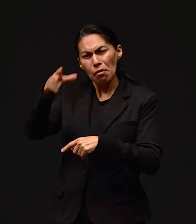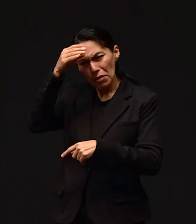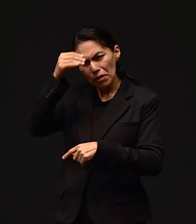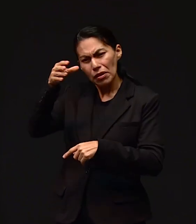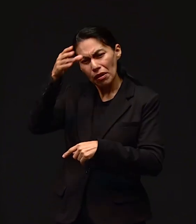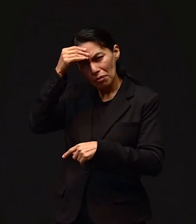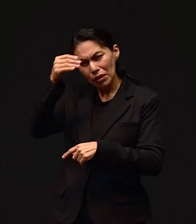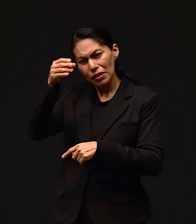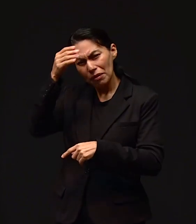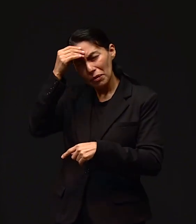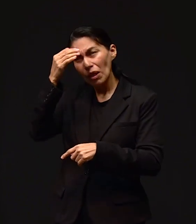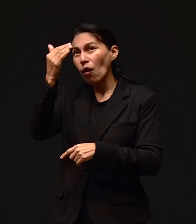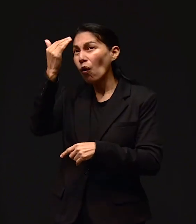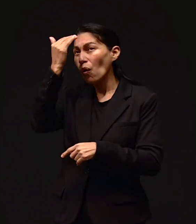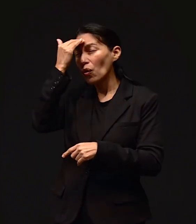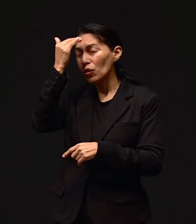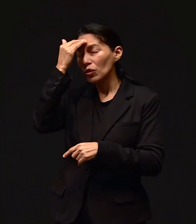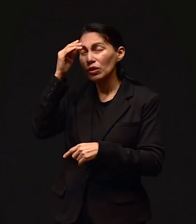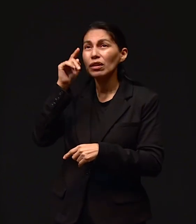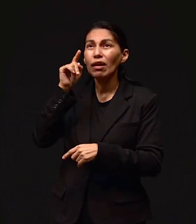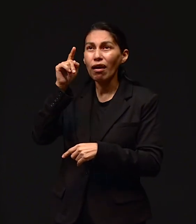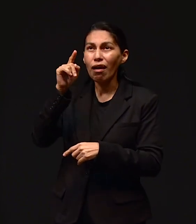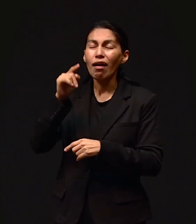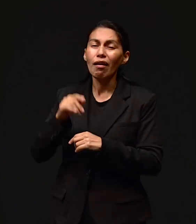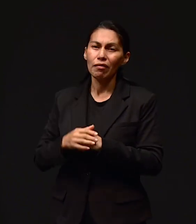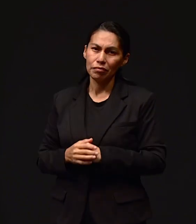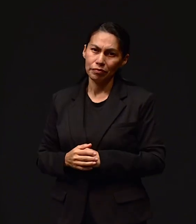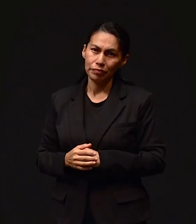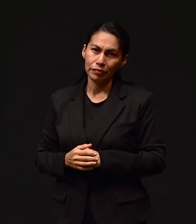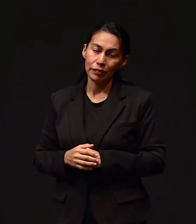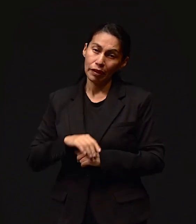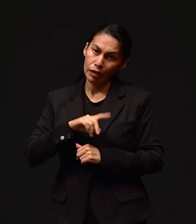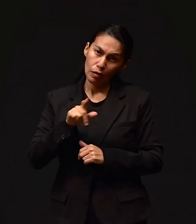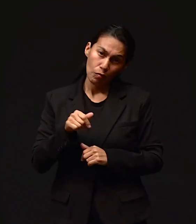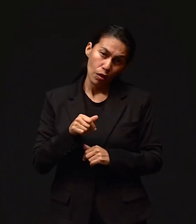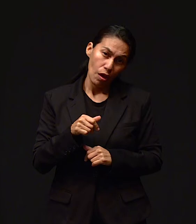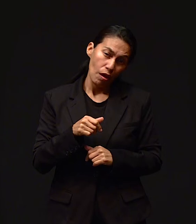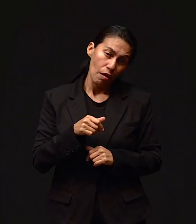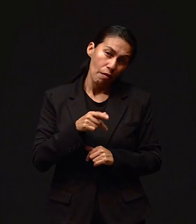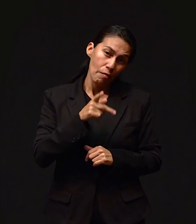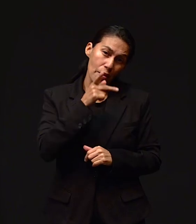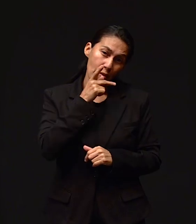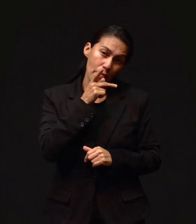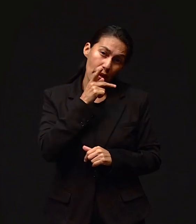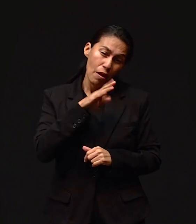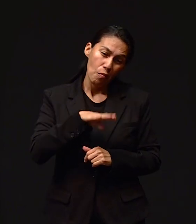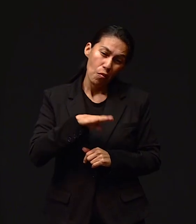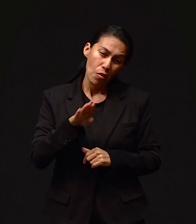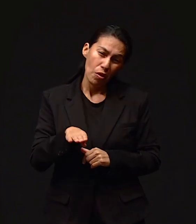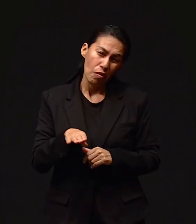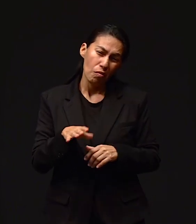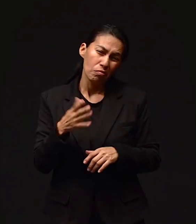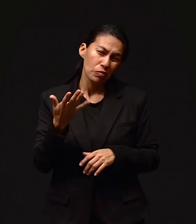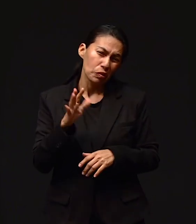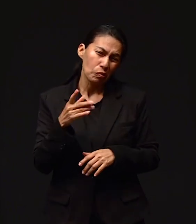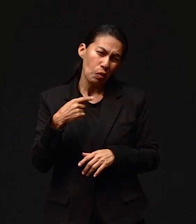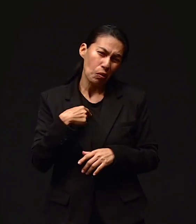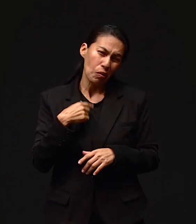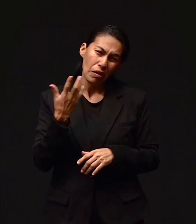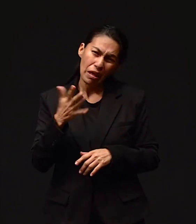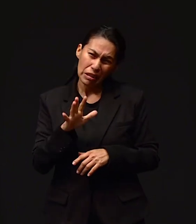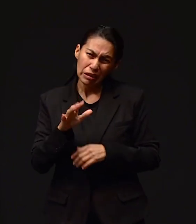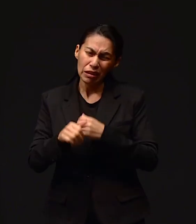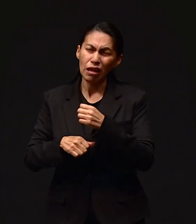a conocerlo. Quedé huérfana de padre como a la edad de, yo creo, 10 años.